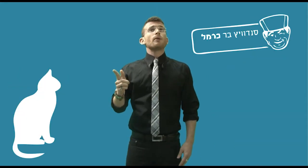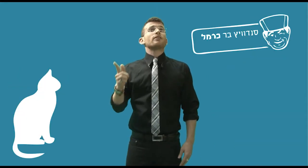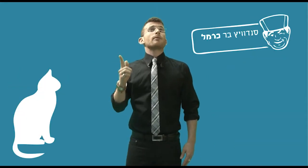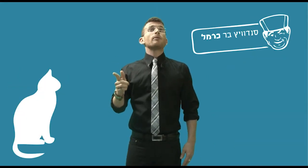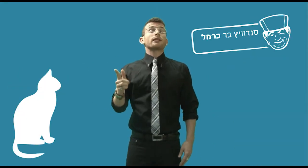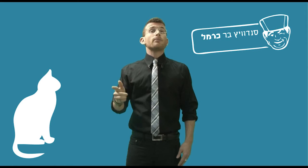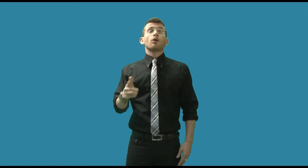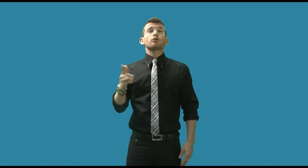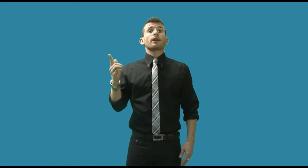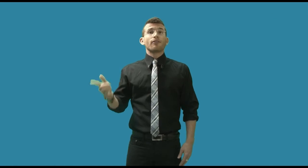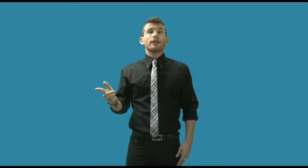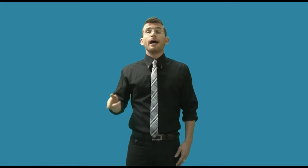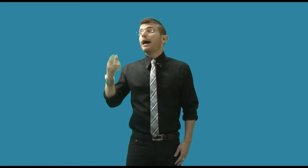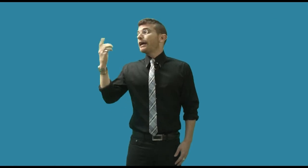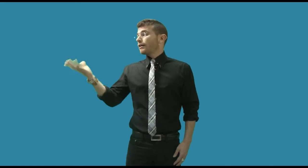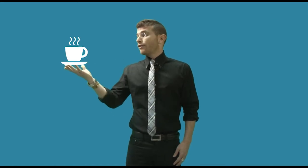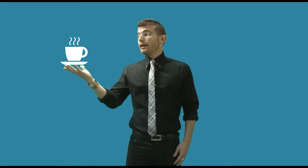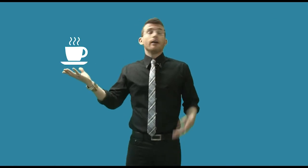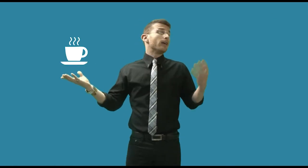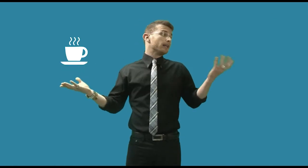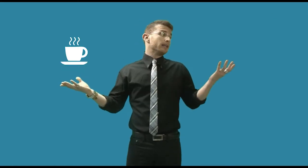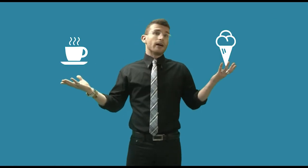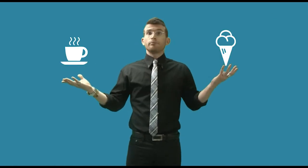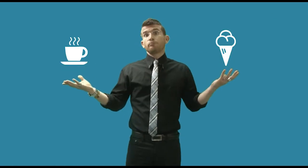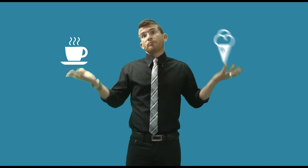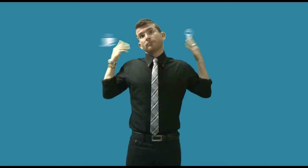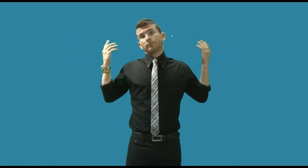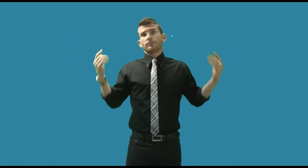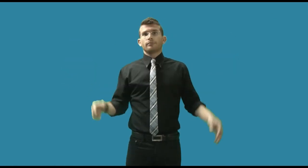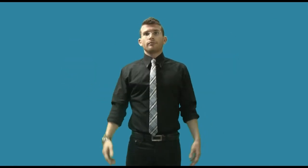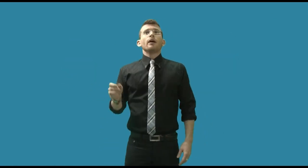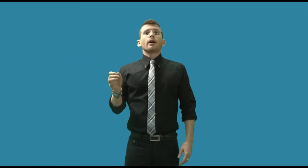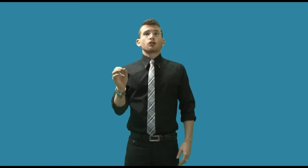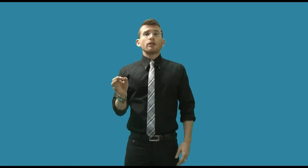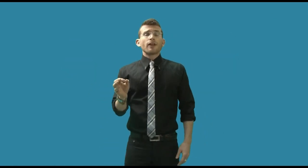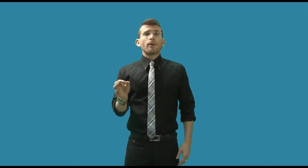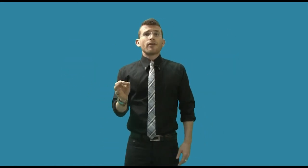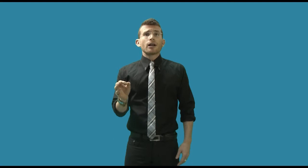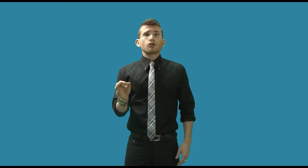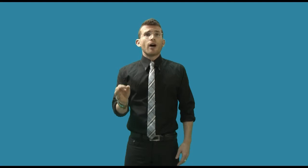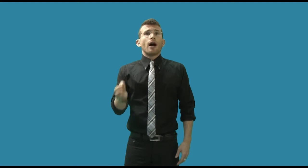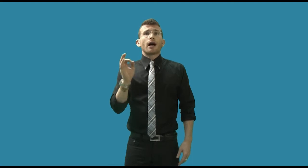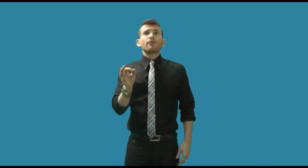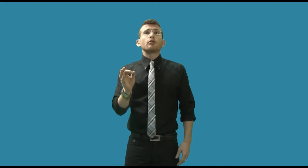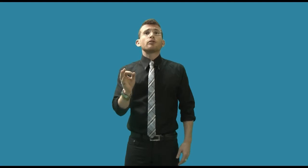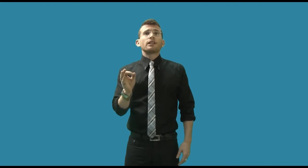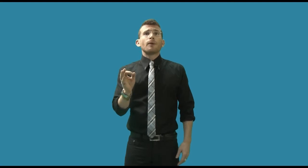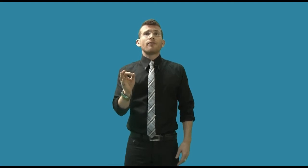ואת המקום היחידי בעולם שבקפה גלידה, אין קפה ואין גלידה. ראשית נפתח בהעברה חשובה, אגף הדוברות והסברה